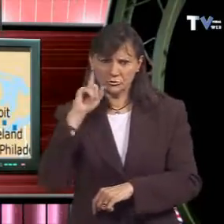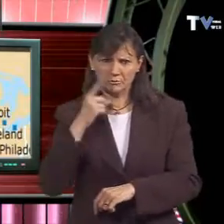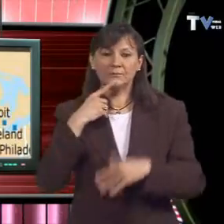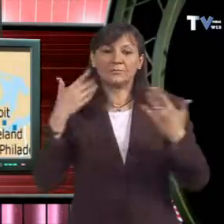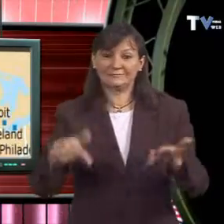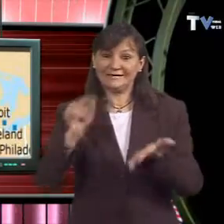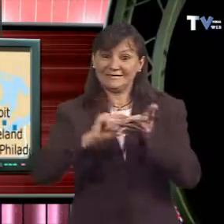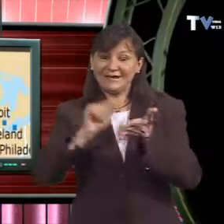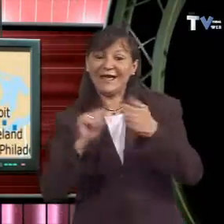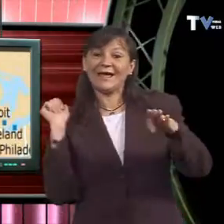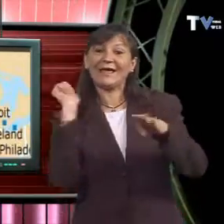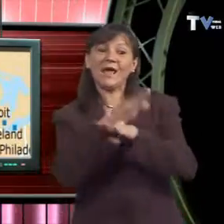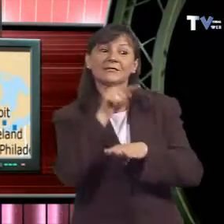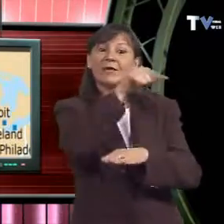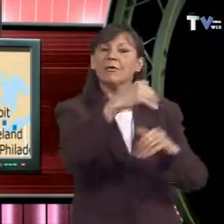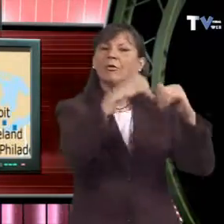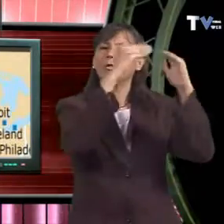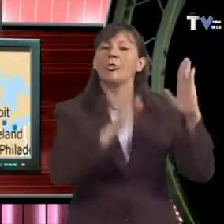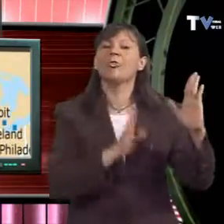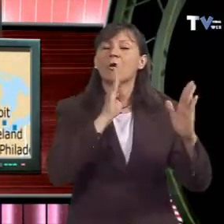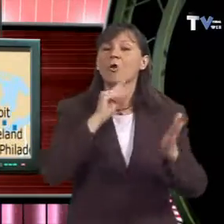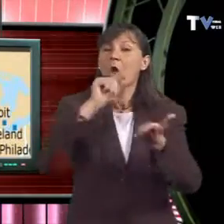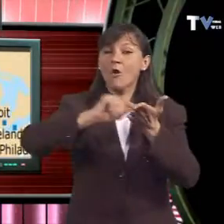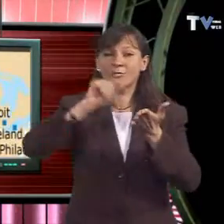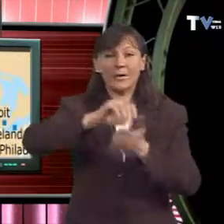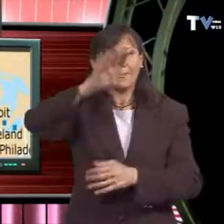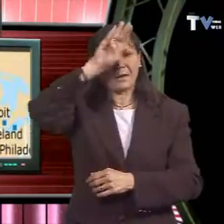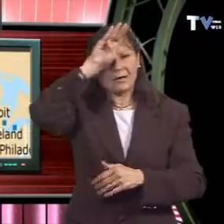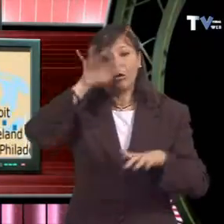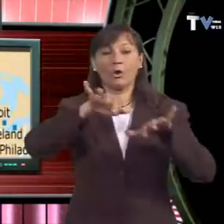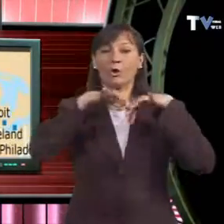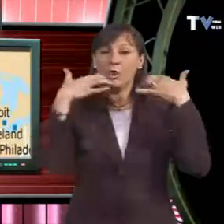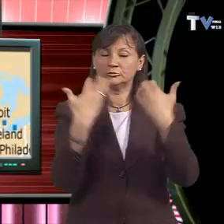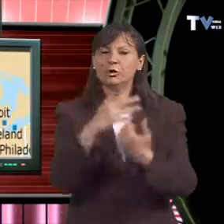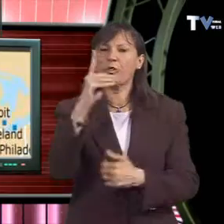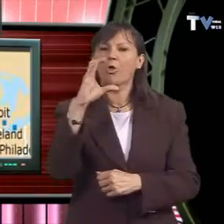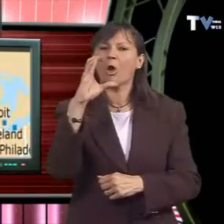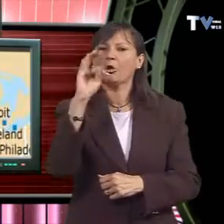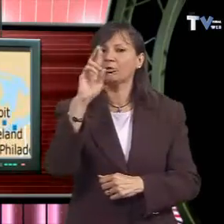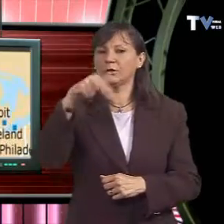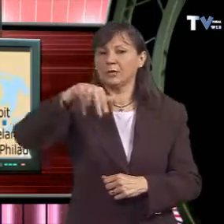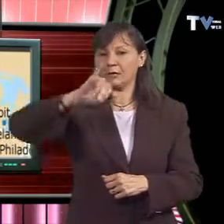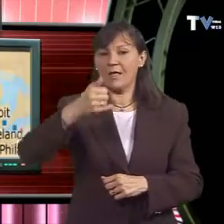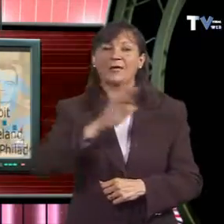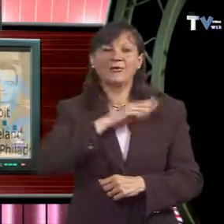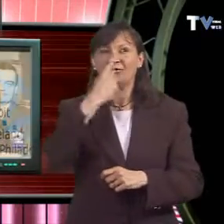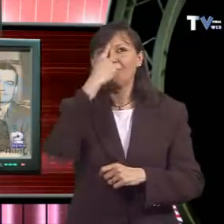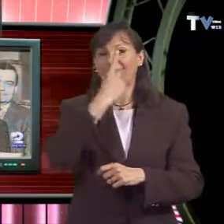comptes, d'expulsar del sacerdòs i el clergà. Els documents s'enfec